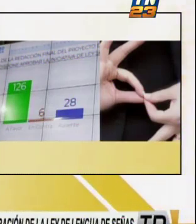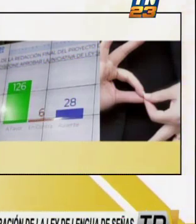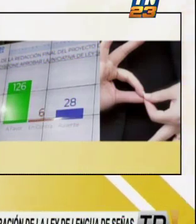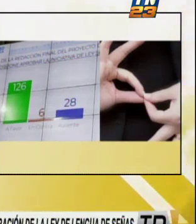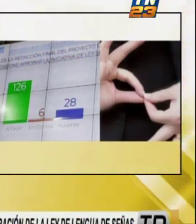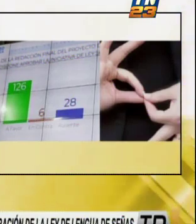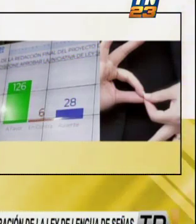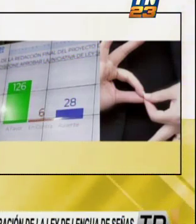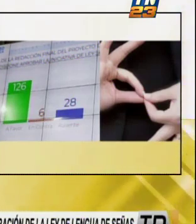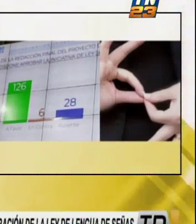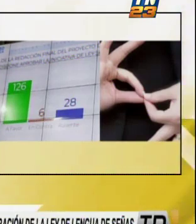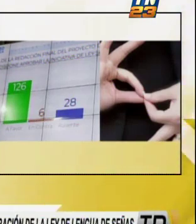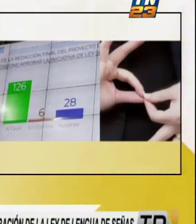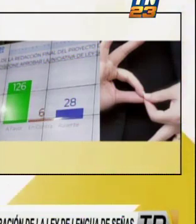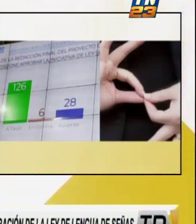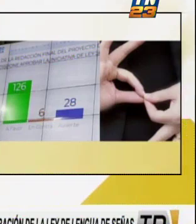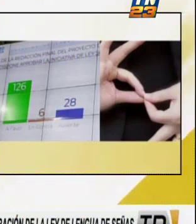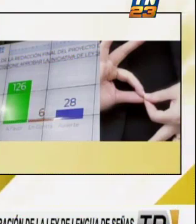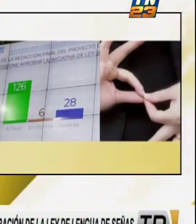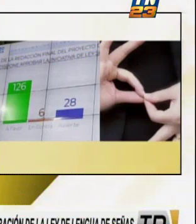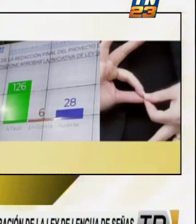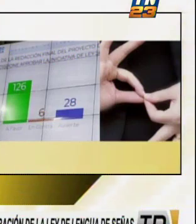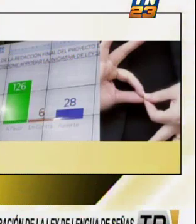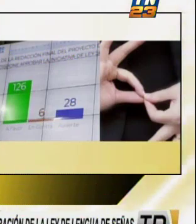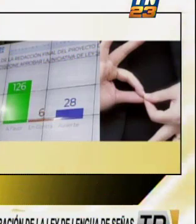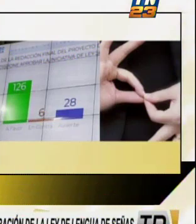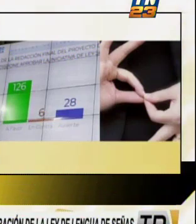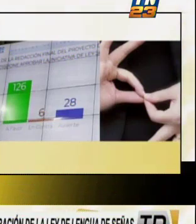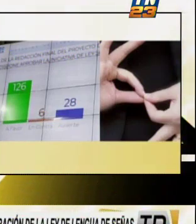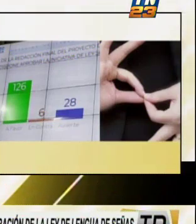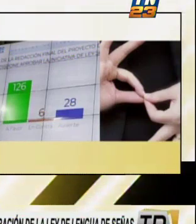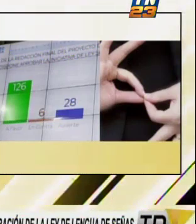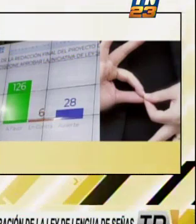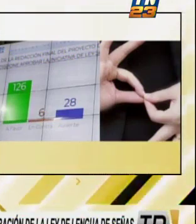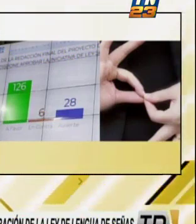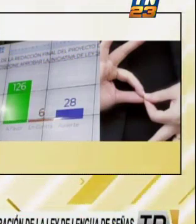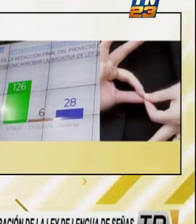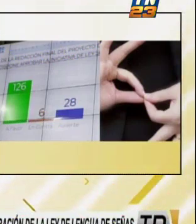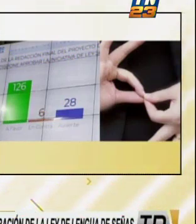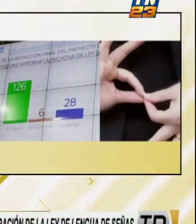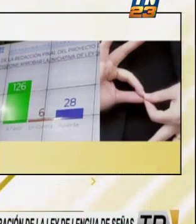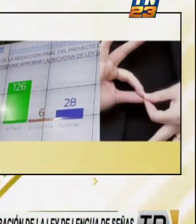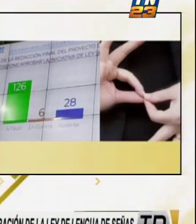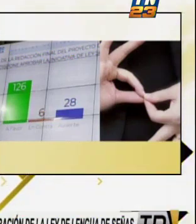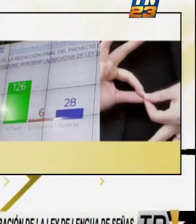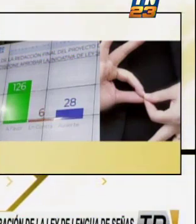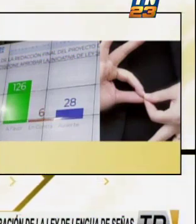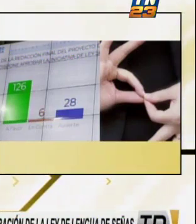Ministerio de Educación le corresponde a eso con otros entes que forman parte, así que pues se les estarán dando los apoyos necesarios.